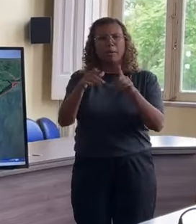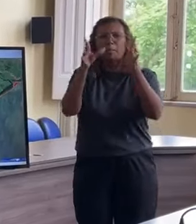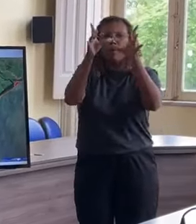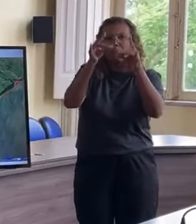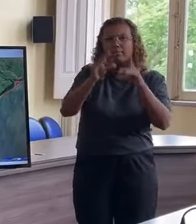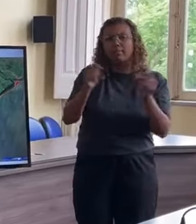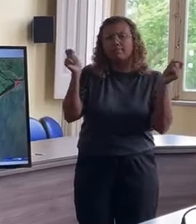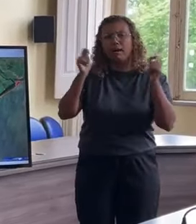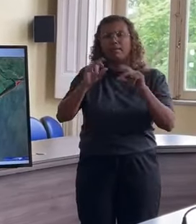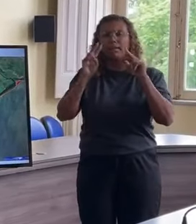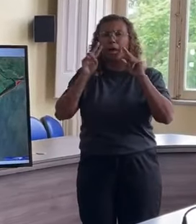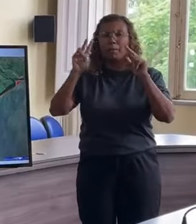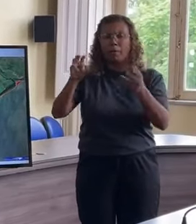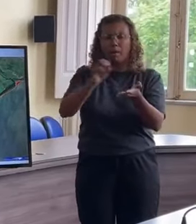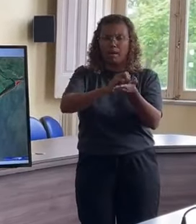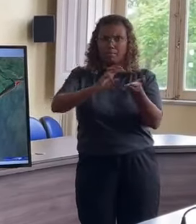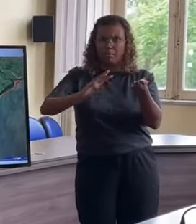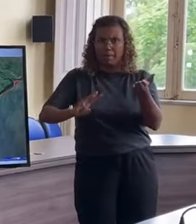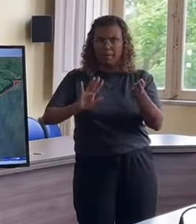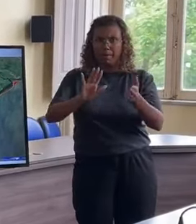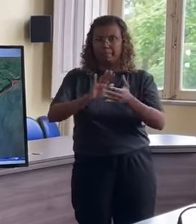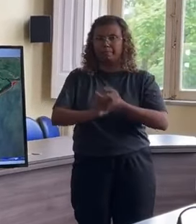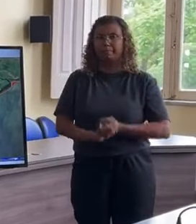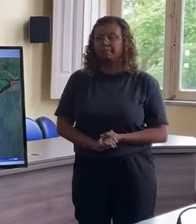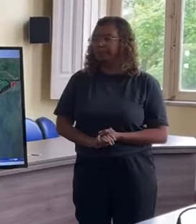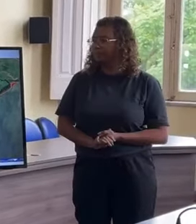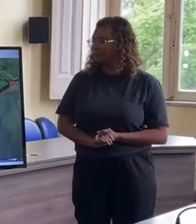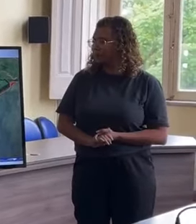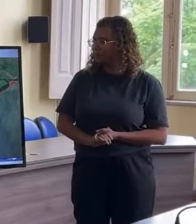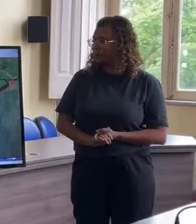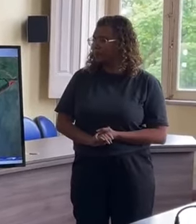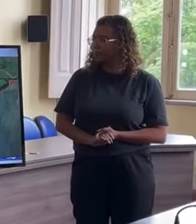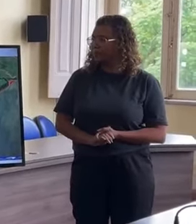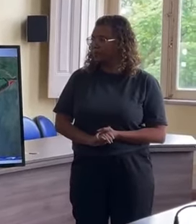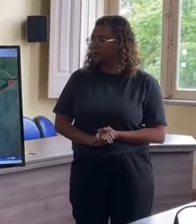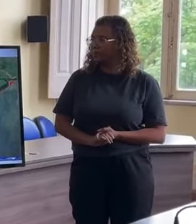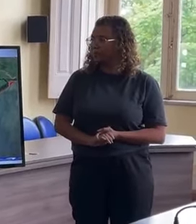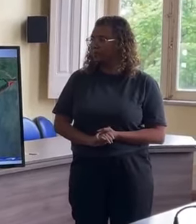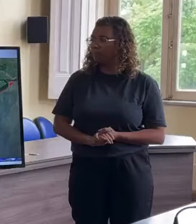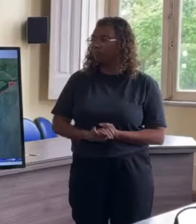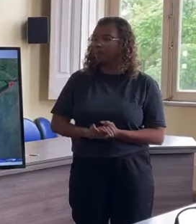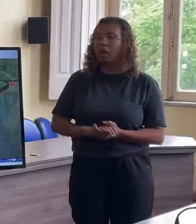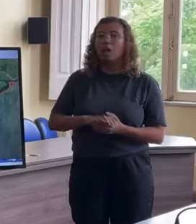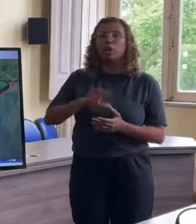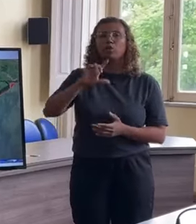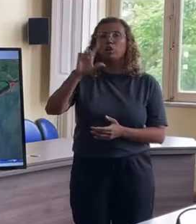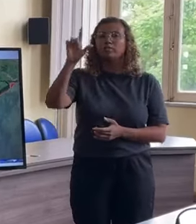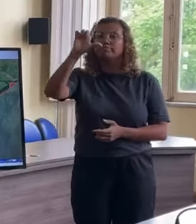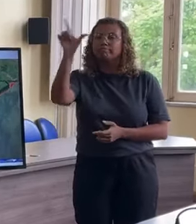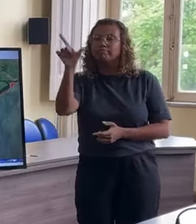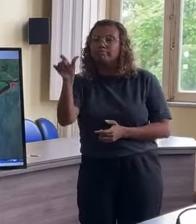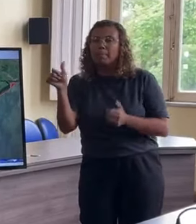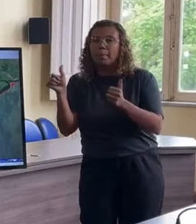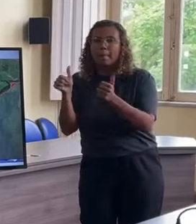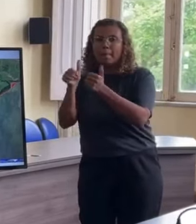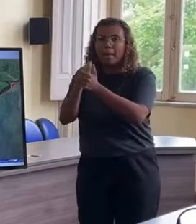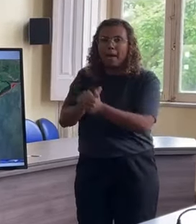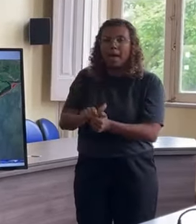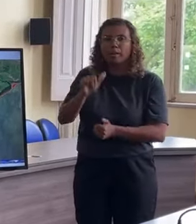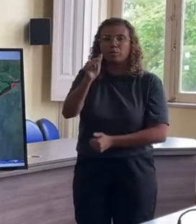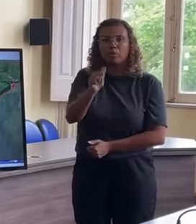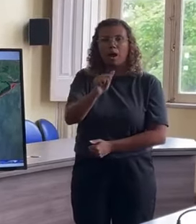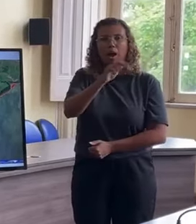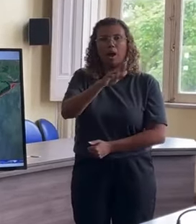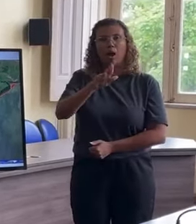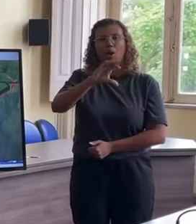detalhe no mapa. Depois, gente, vocês vão ver aqui que toda essa costa do Arroi Pelotas, a